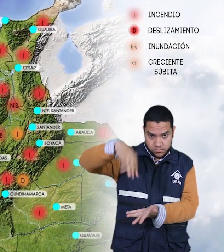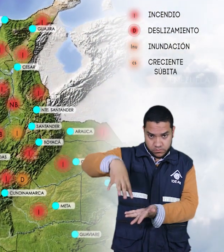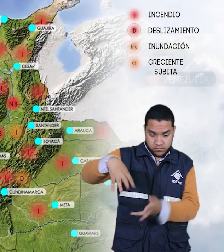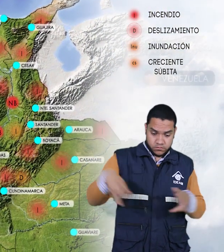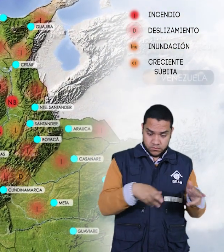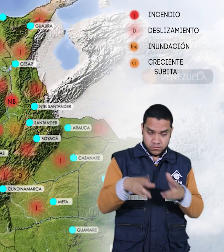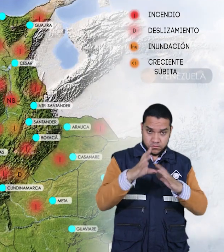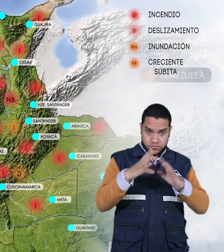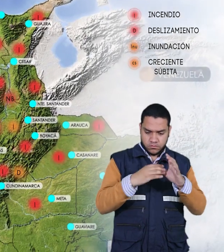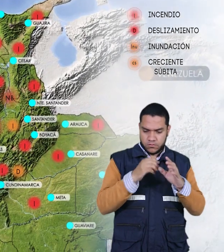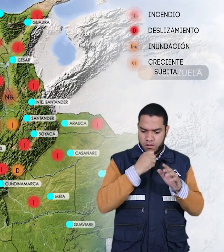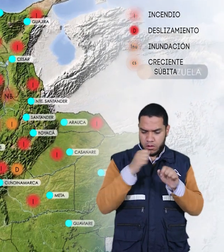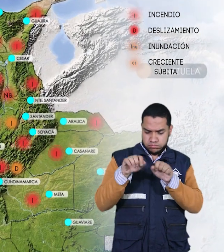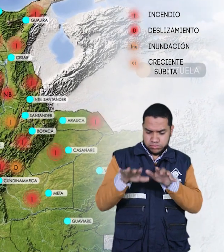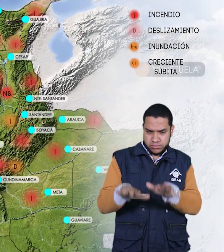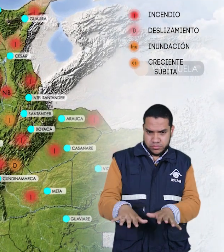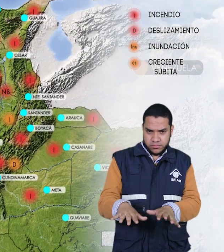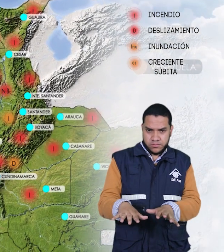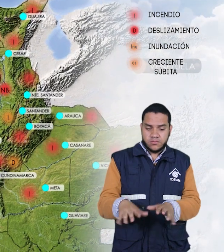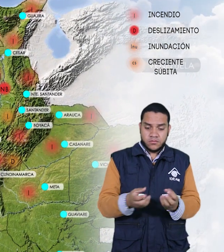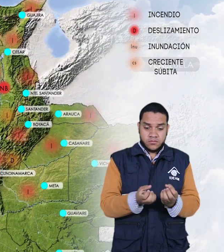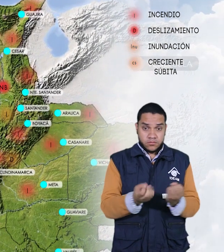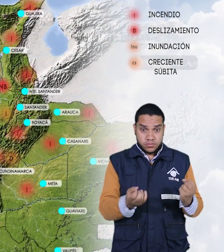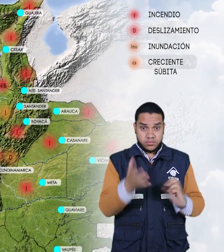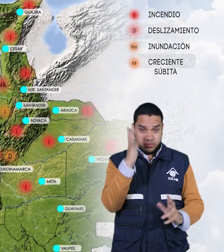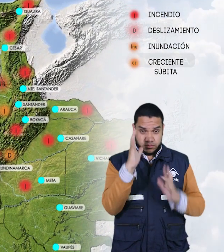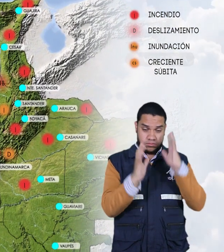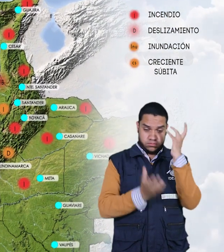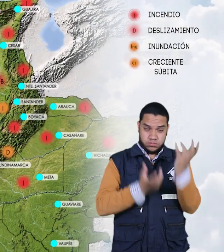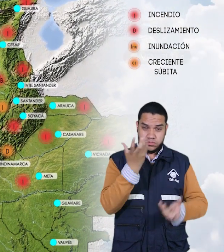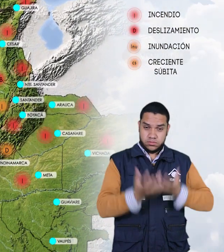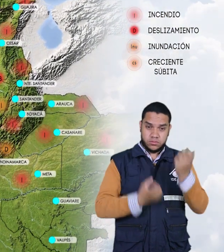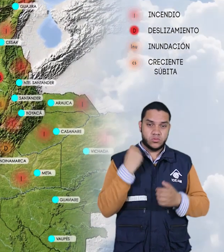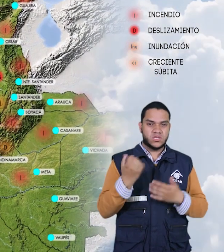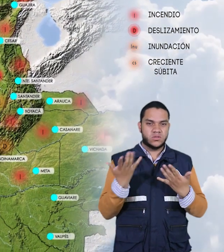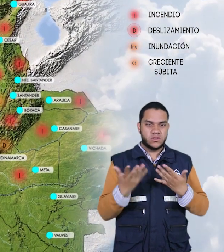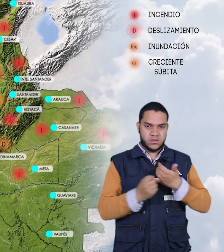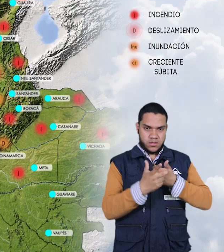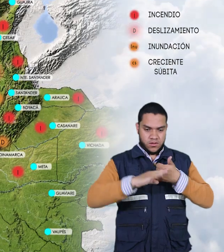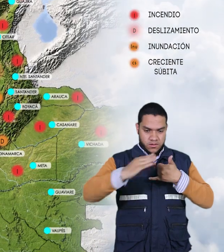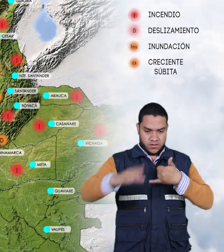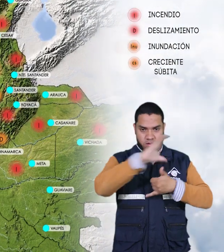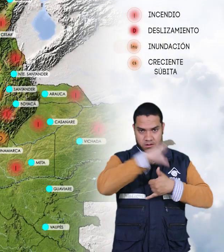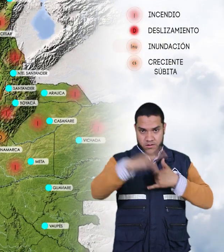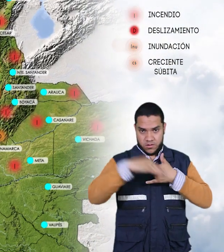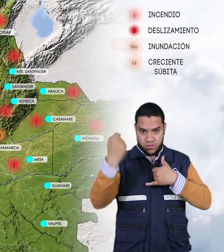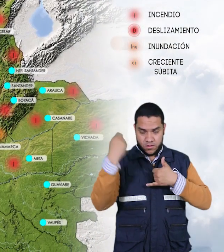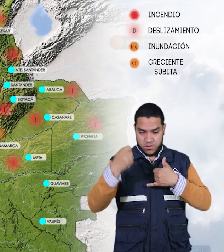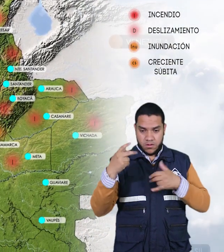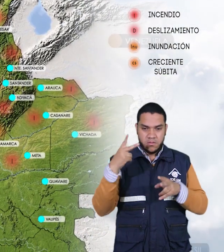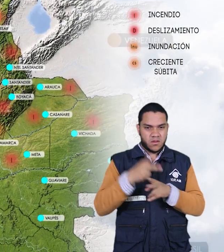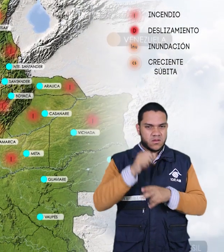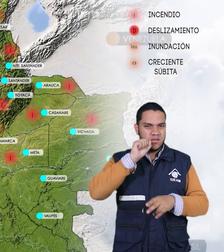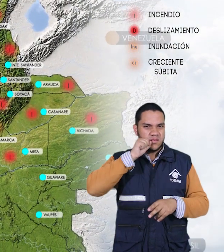ríos Magdalena y Cauca, por alta posibilidad de incendios de la cobertura vegetal en las regiones Andina, Caribe y Orinoquia. En